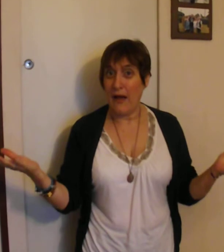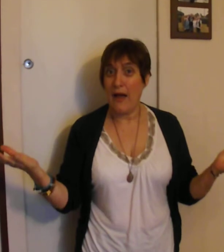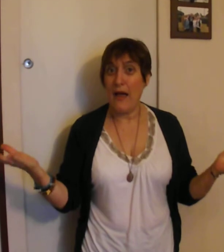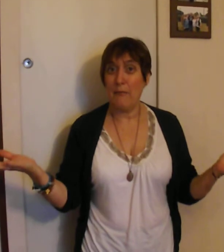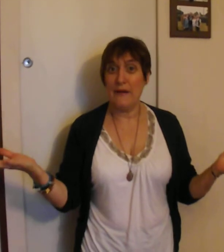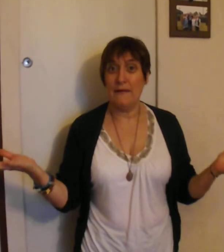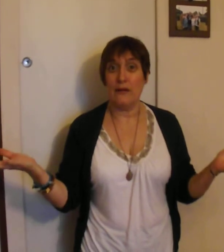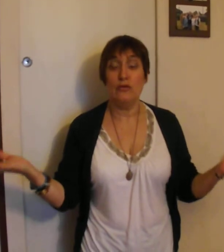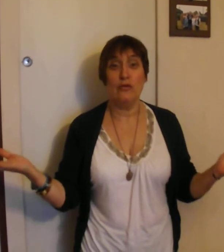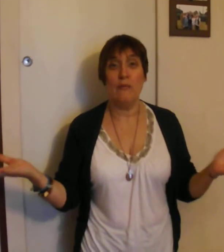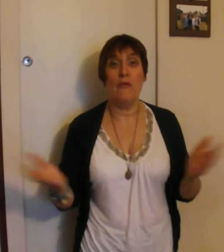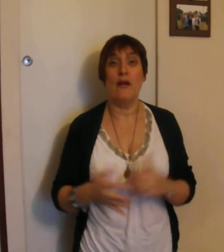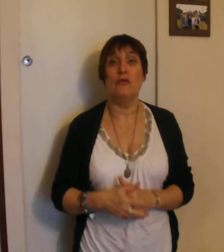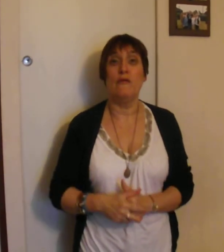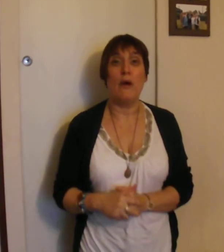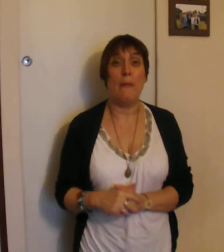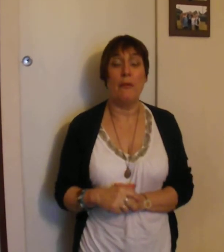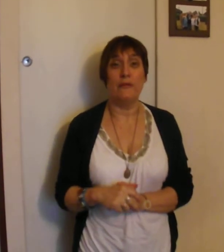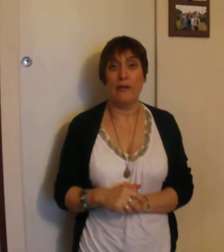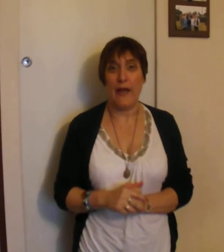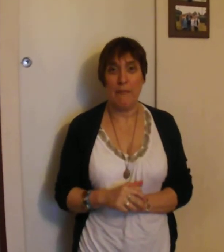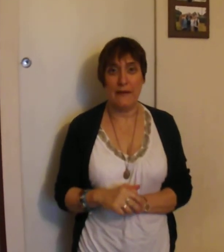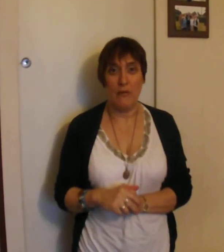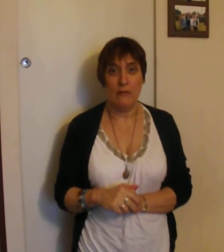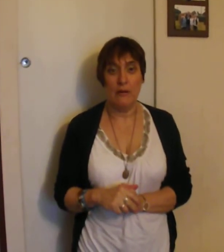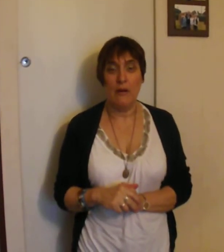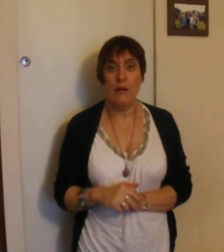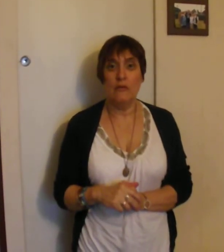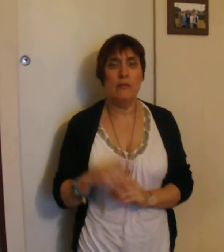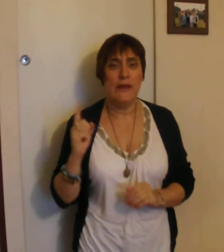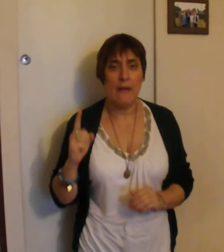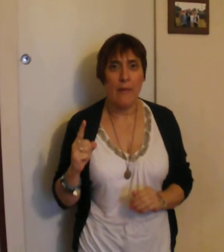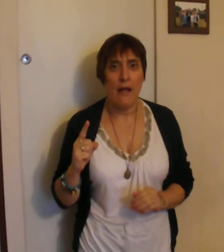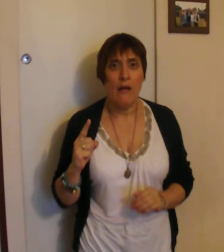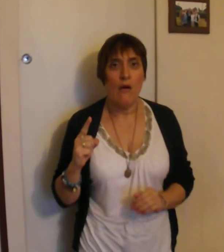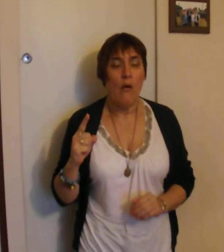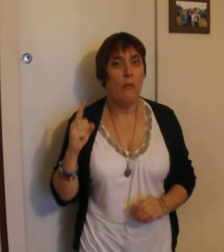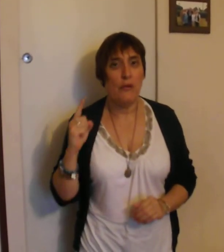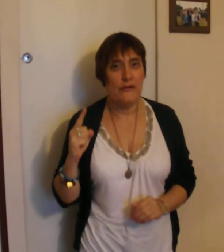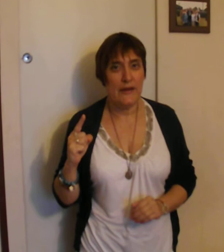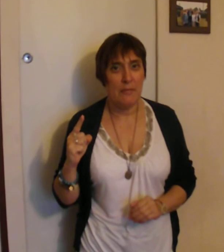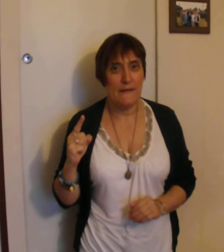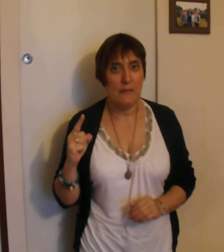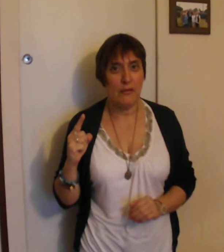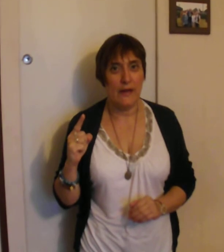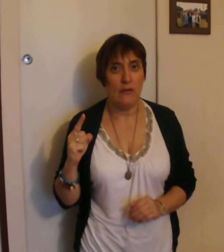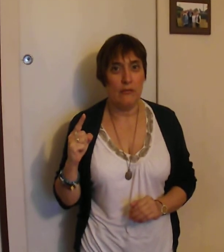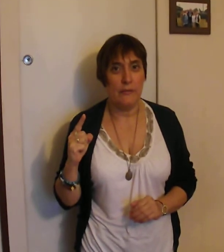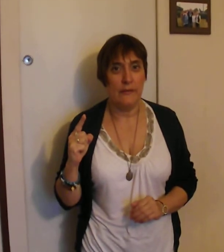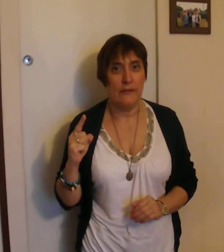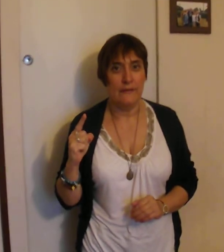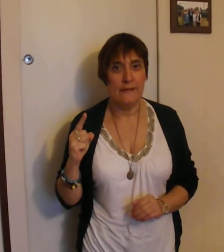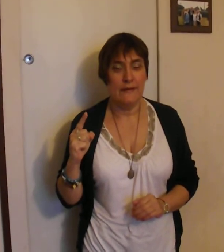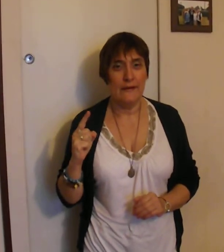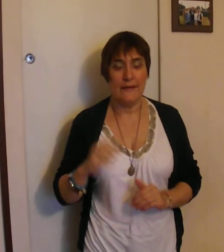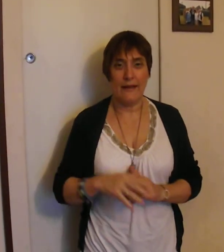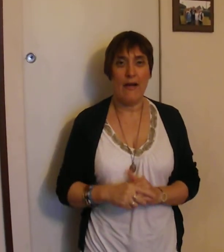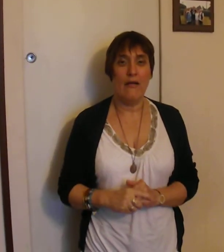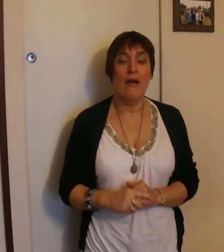un plaisir, tout comme moi, de vous répondre rapidement. N'oubliez pas, on peut se déplacer pour des groupes. D'accord ?